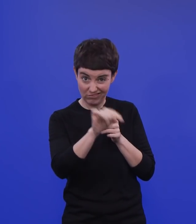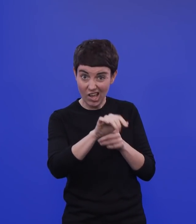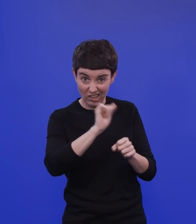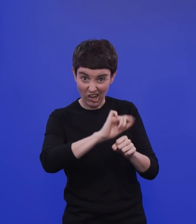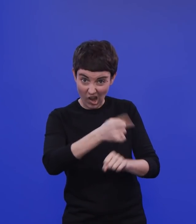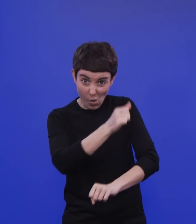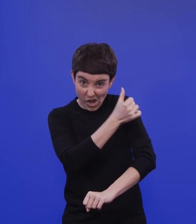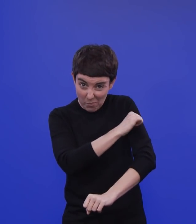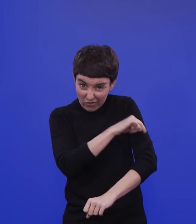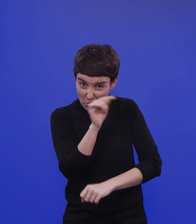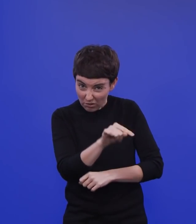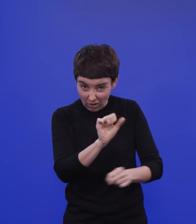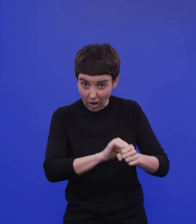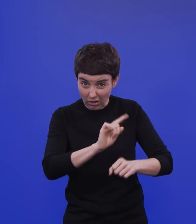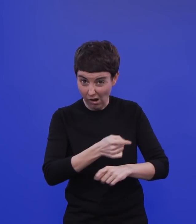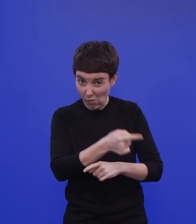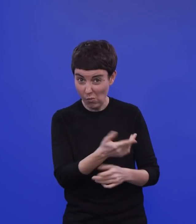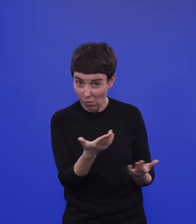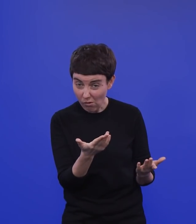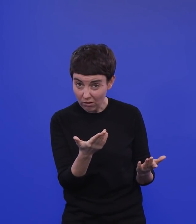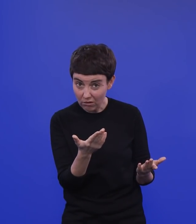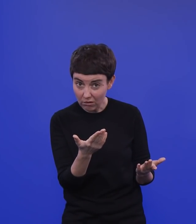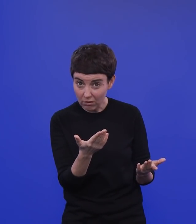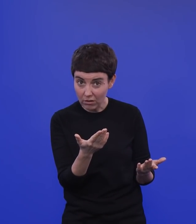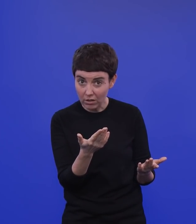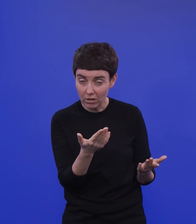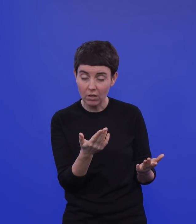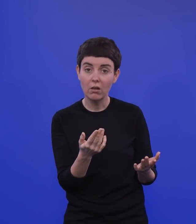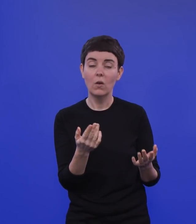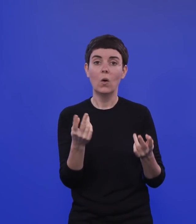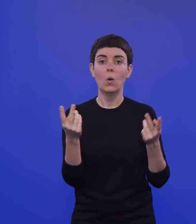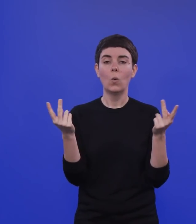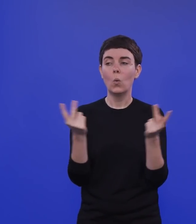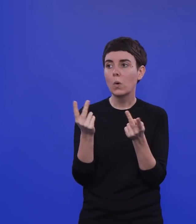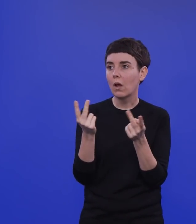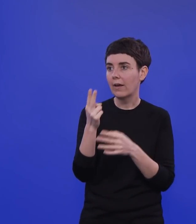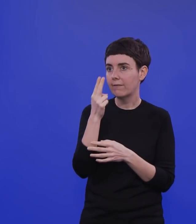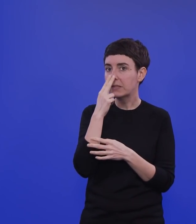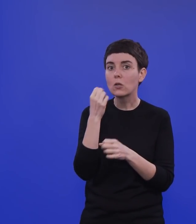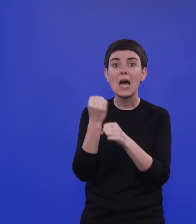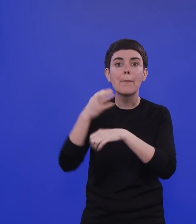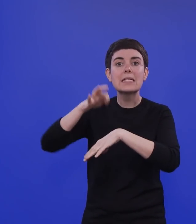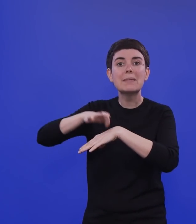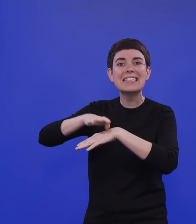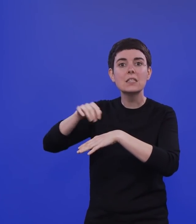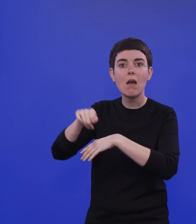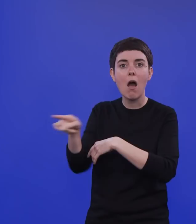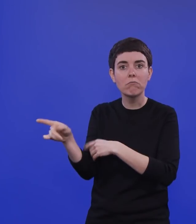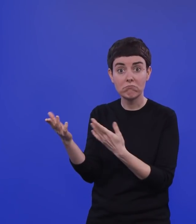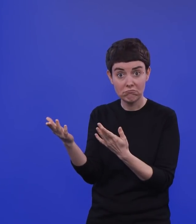Untersuchungsturnus, in Spezialambulanzen, können die nicht mitimpfen? Was ist mit Arbeitsmedizinern? Wie werden die eigentlich bei der Impfung